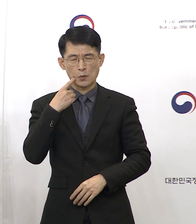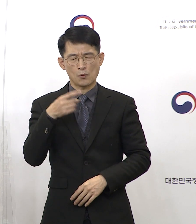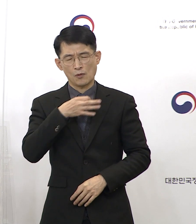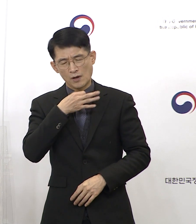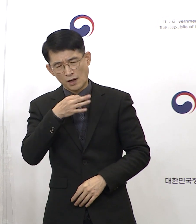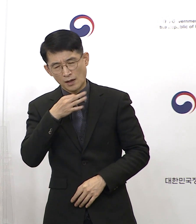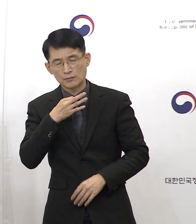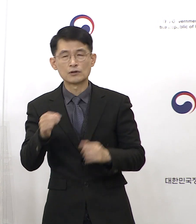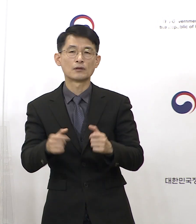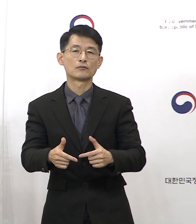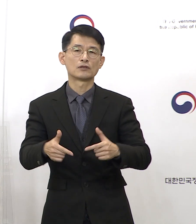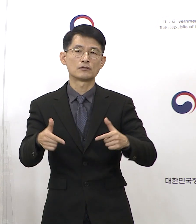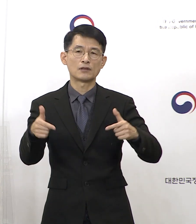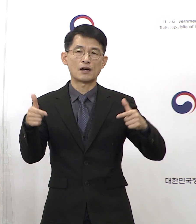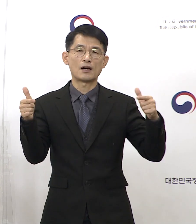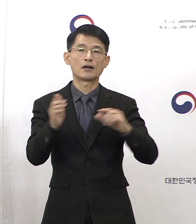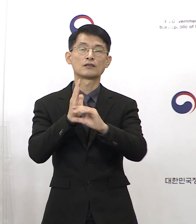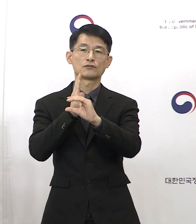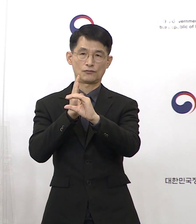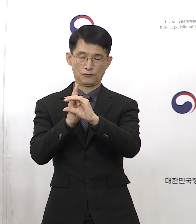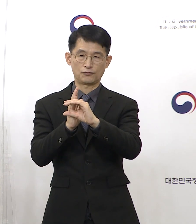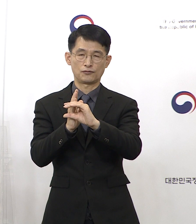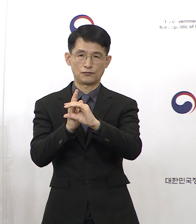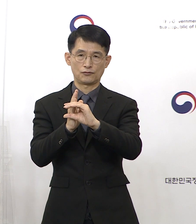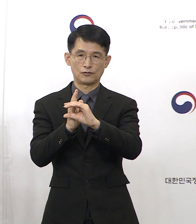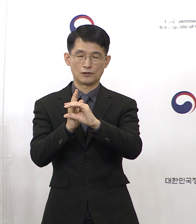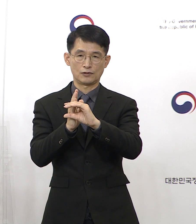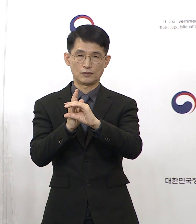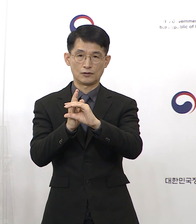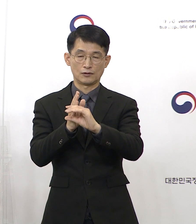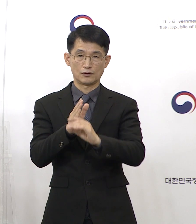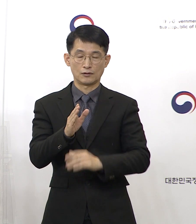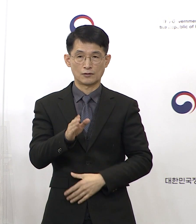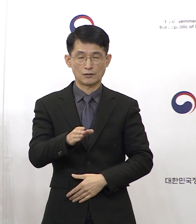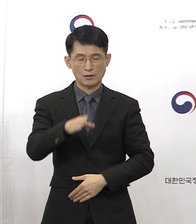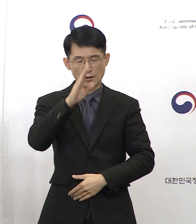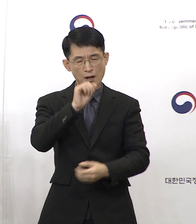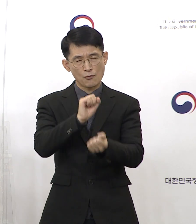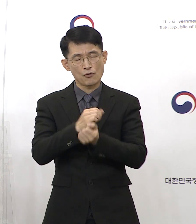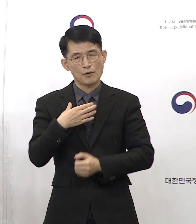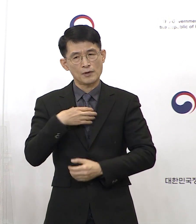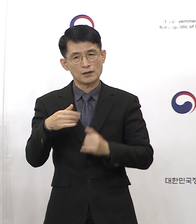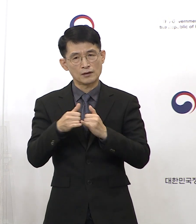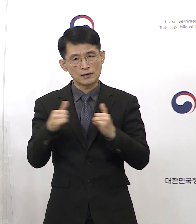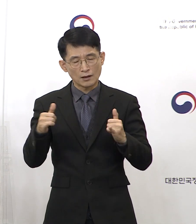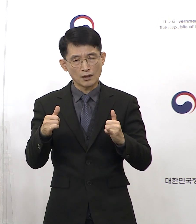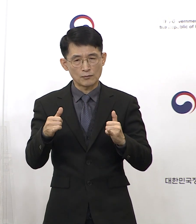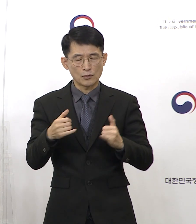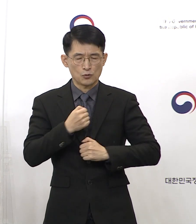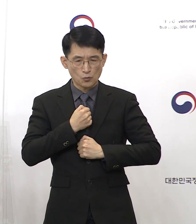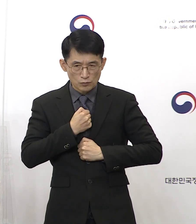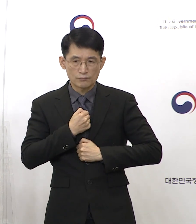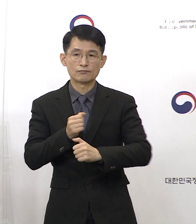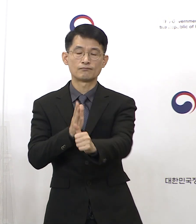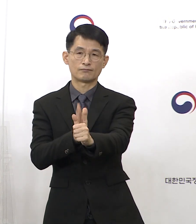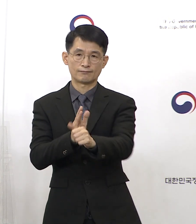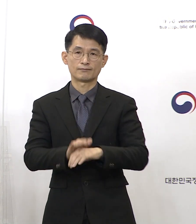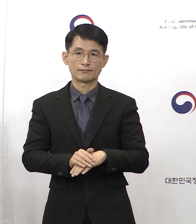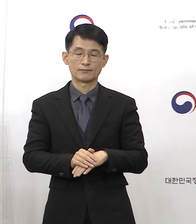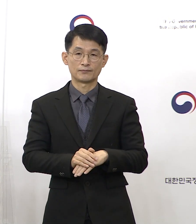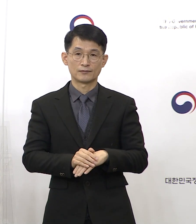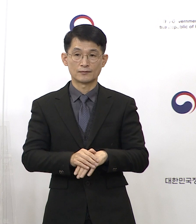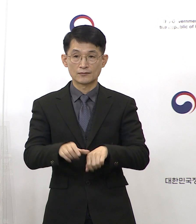지속 증가 추세입니다. 고위험군은 감염 예방에 주의하여 주시고 특히